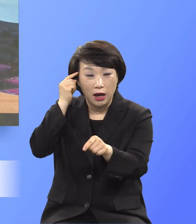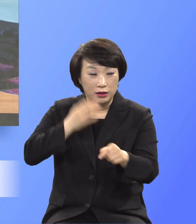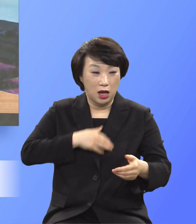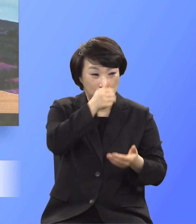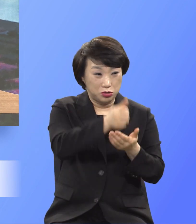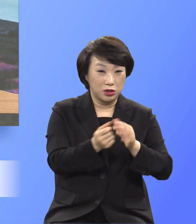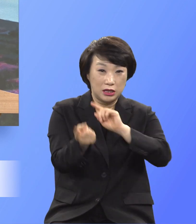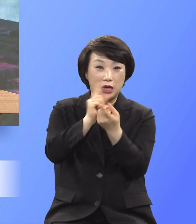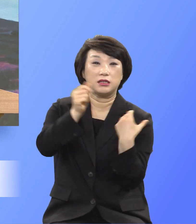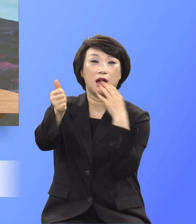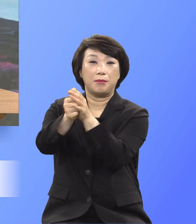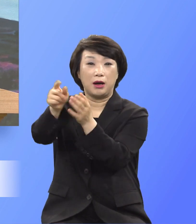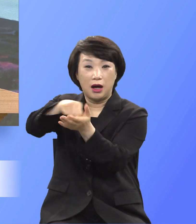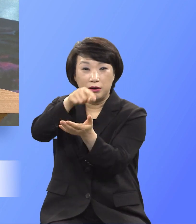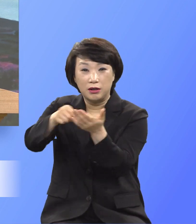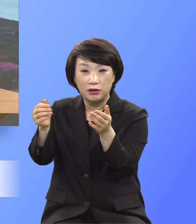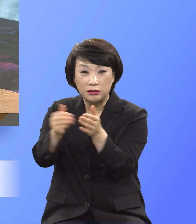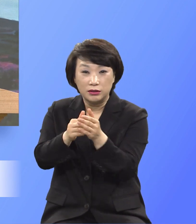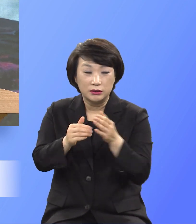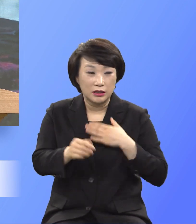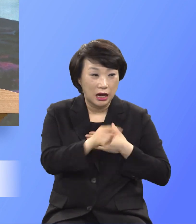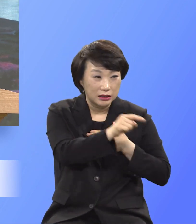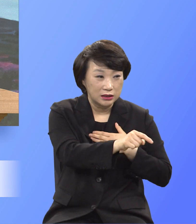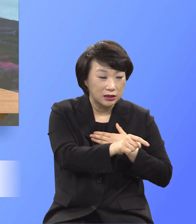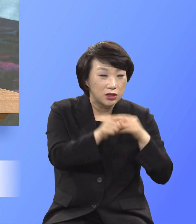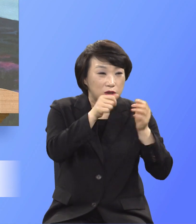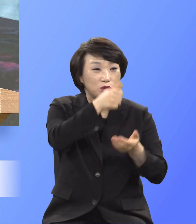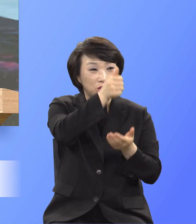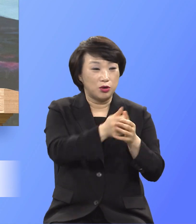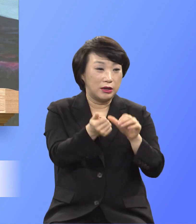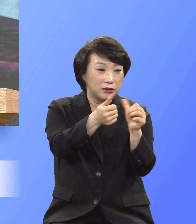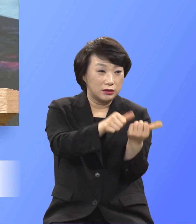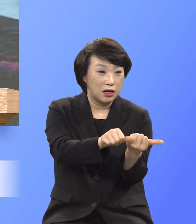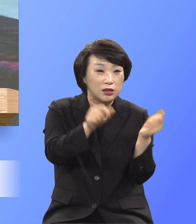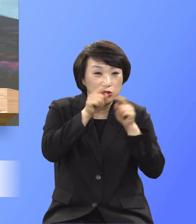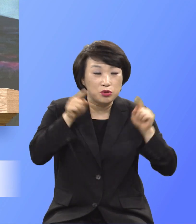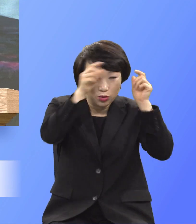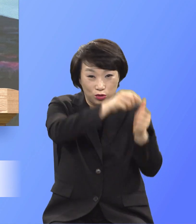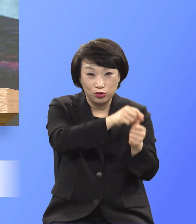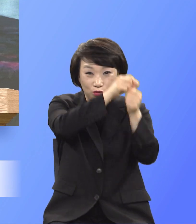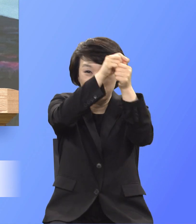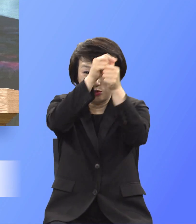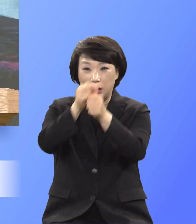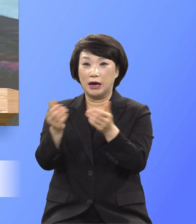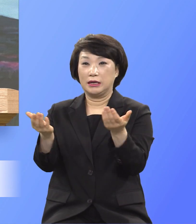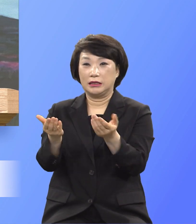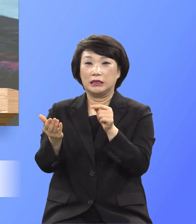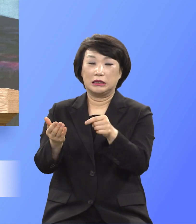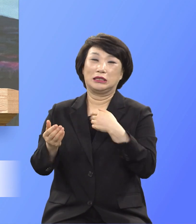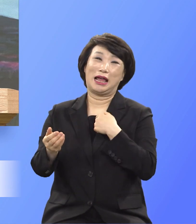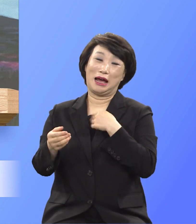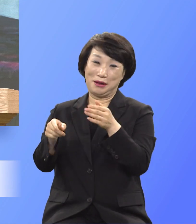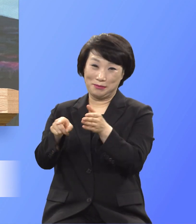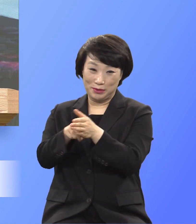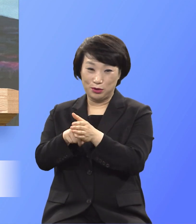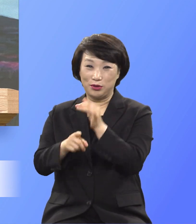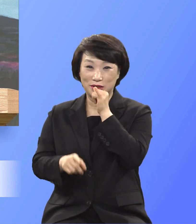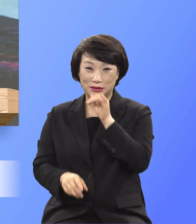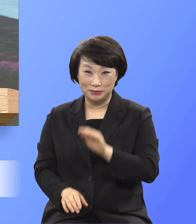육신의 그리고 나를 처절한 죄와 삶과 지옥에서 구원한 사실을 믿으니 이렇게